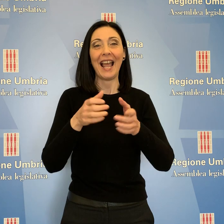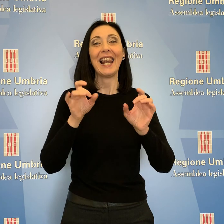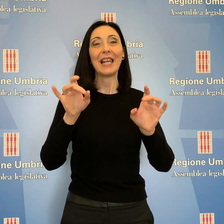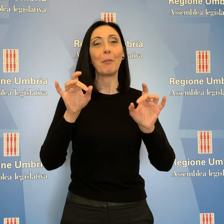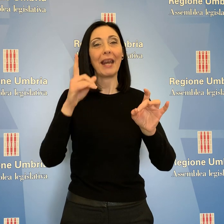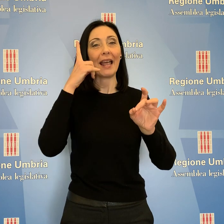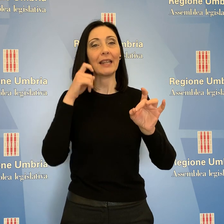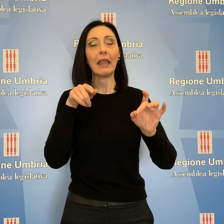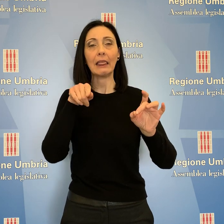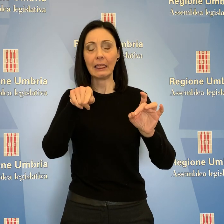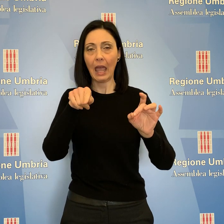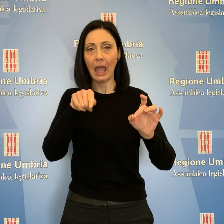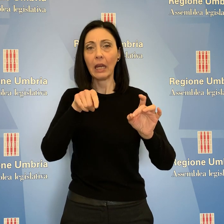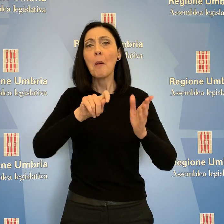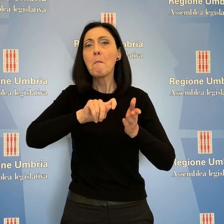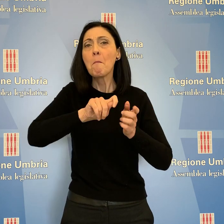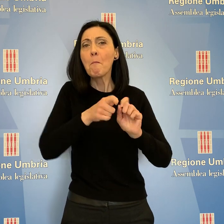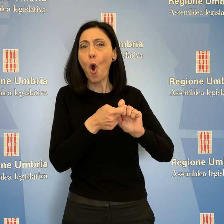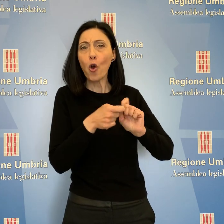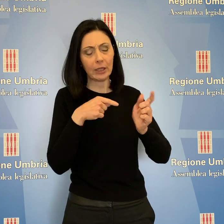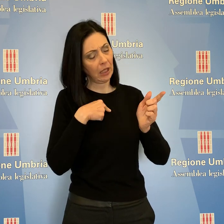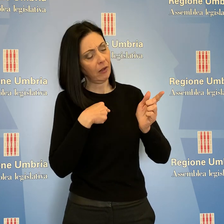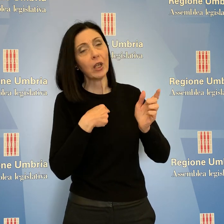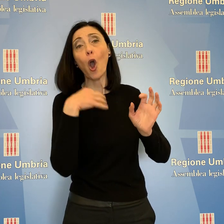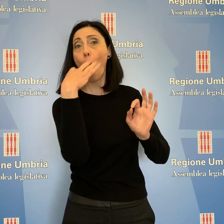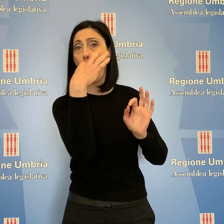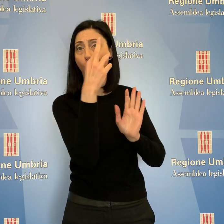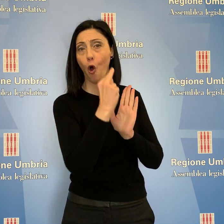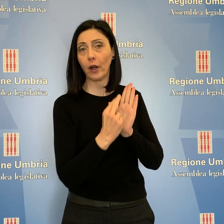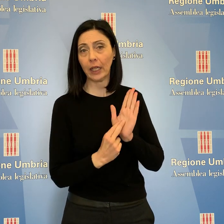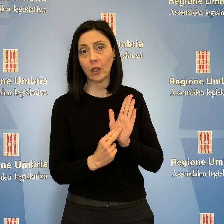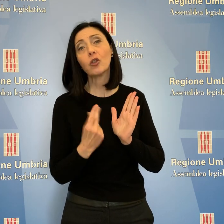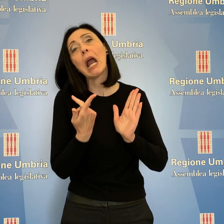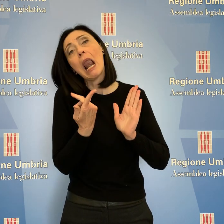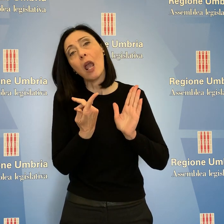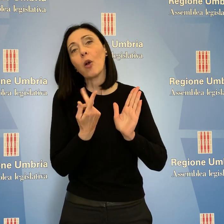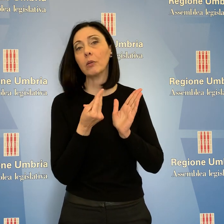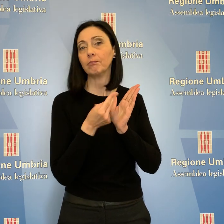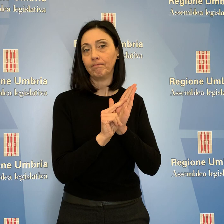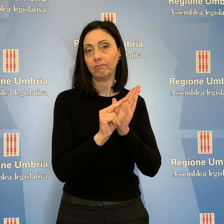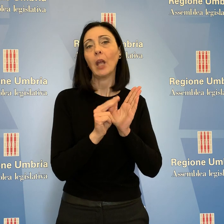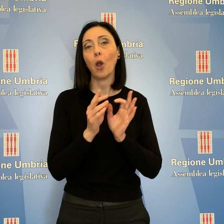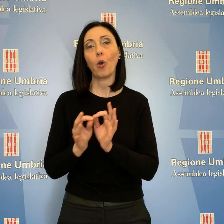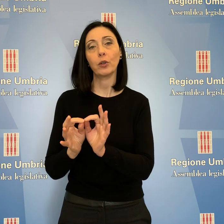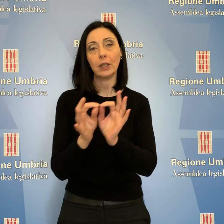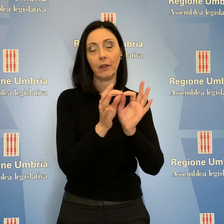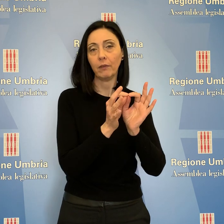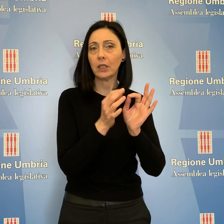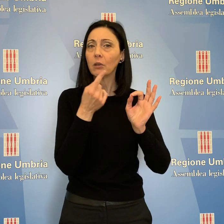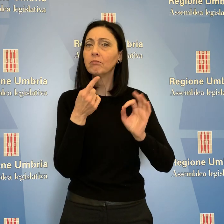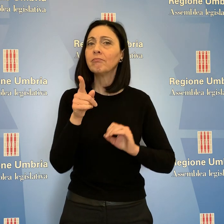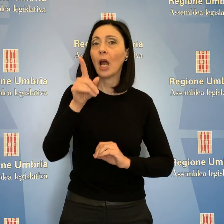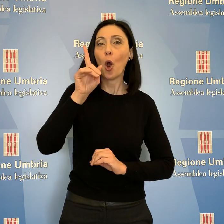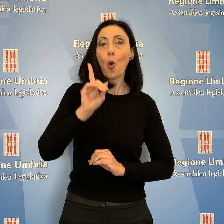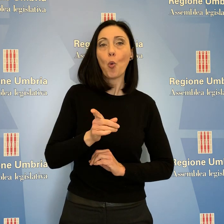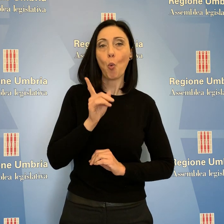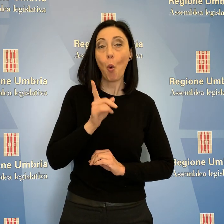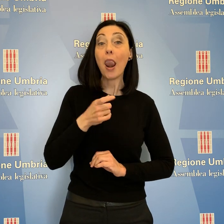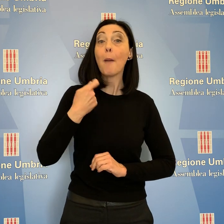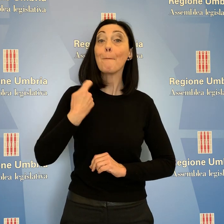di Terni, apportate modifiche al dispositivo originario attraverso un emendamento condiviso. Nello specifico viene dunque impegnata la